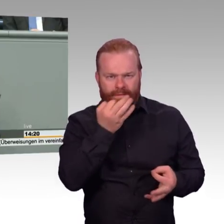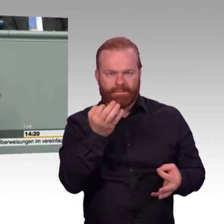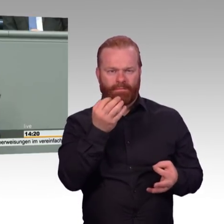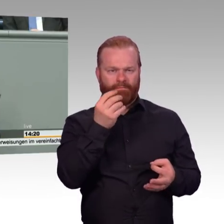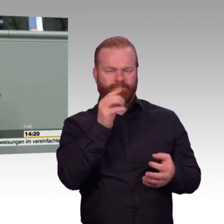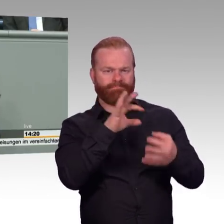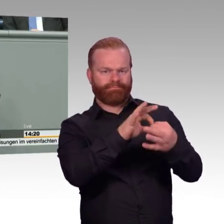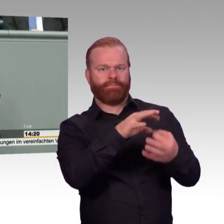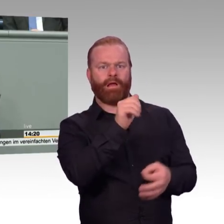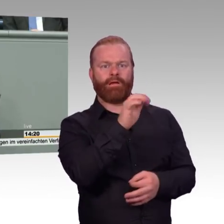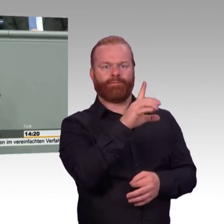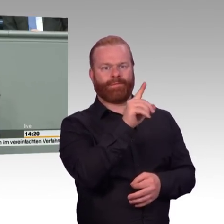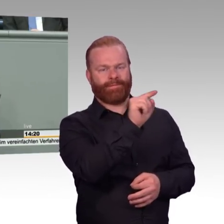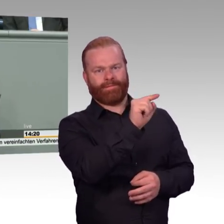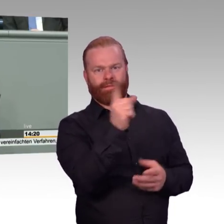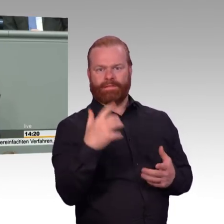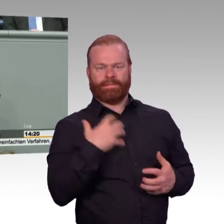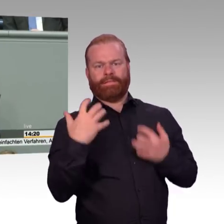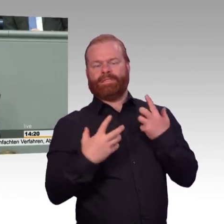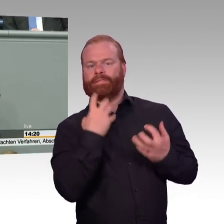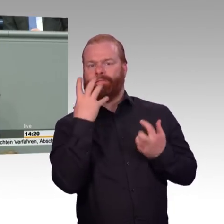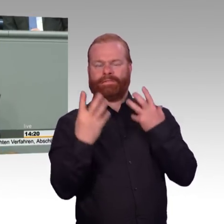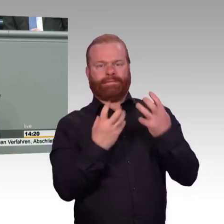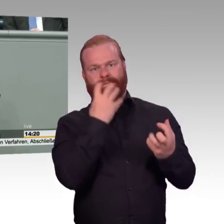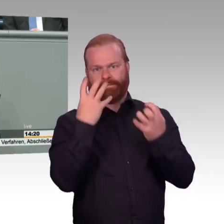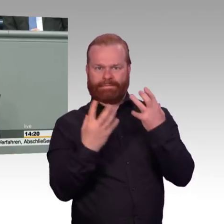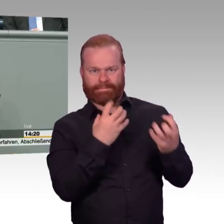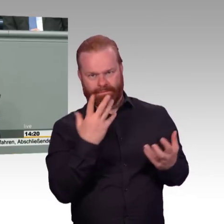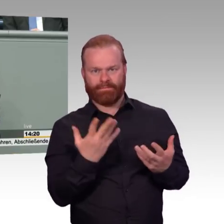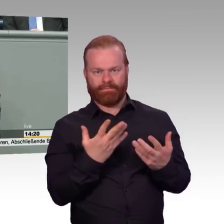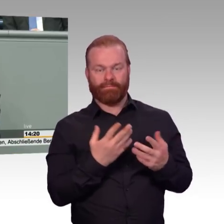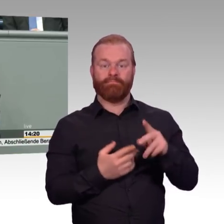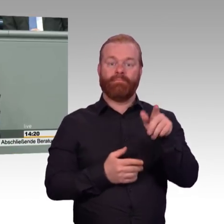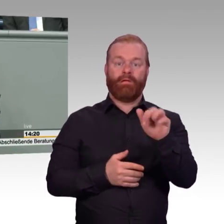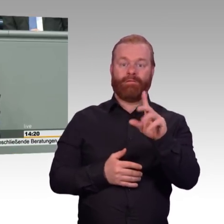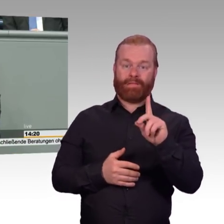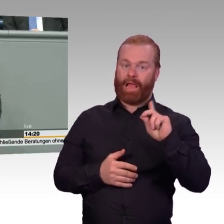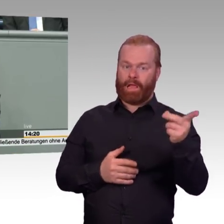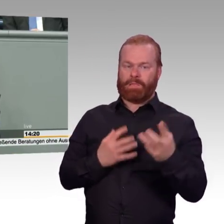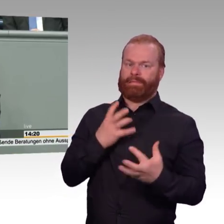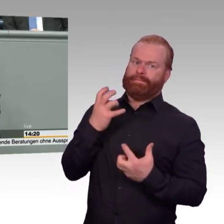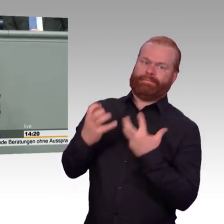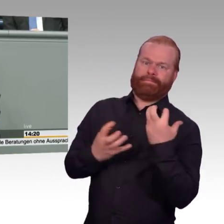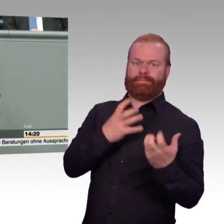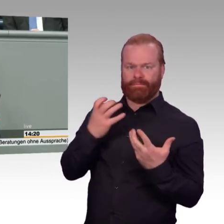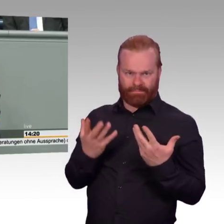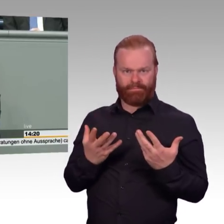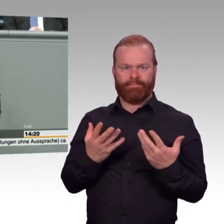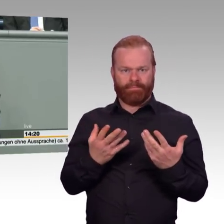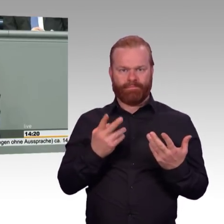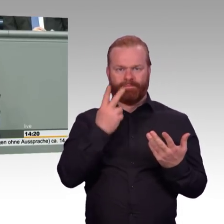Fluktuationen zu erreichen, auszugleichen sind und die Stabilitäten der Versorgungssicherheit zu leisten ist, etwa auch in den Dunkelflauten, die wir